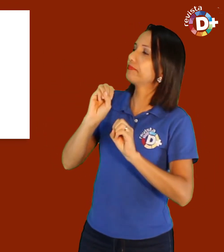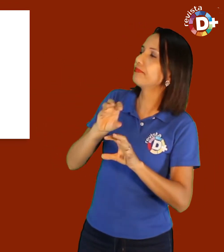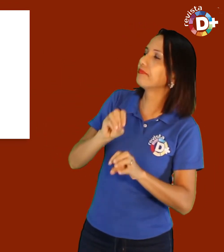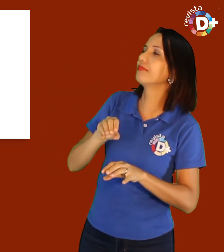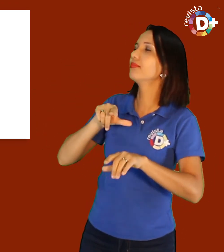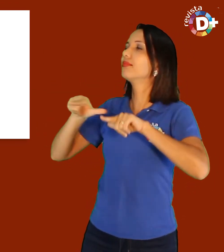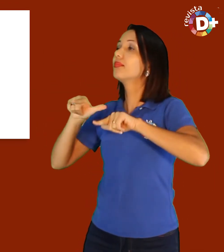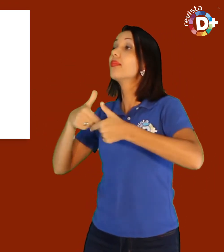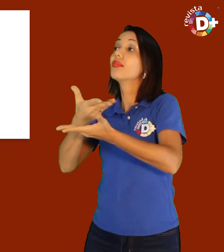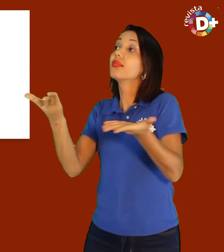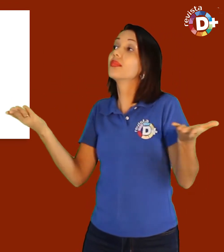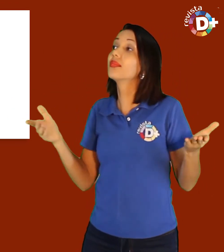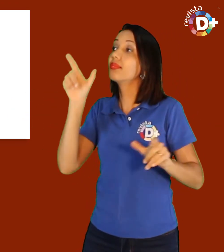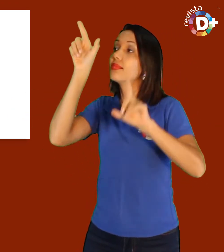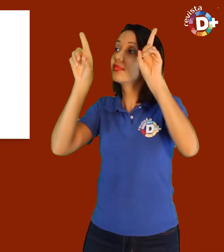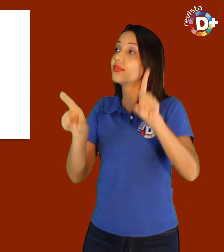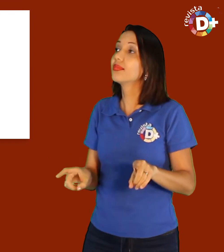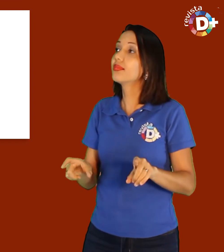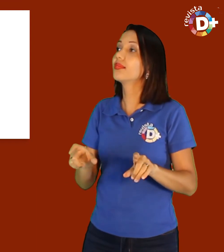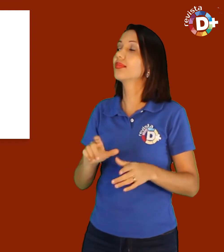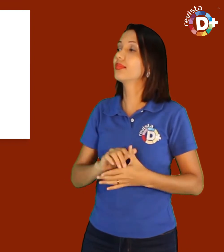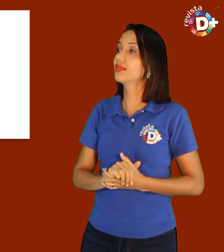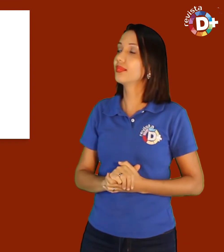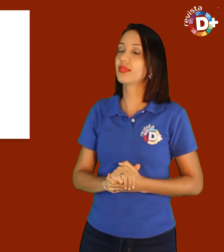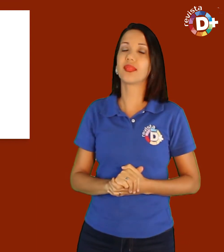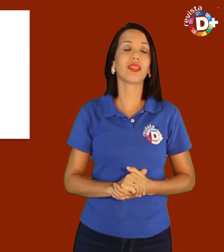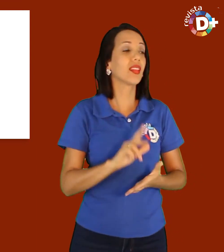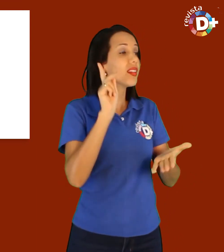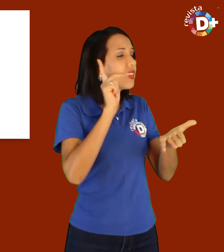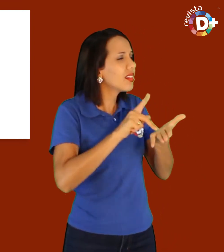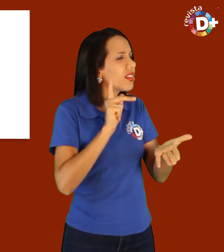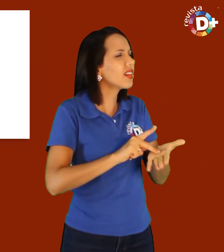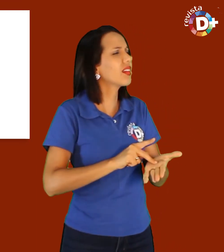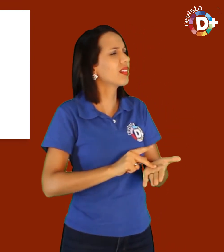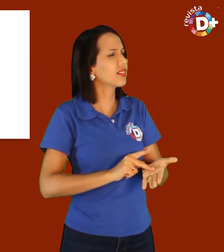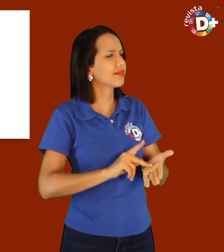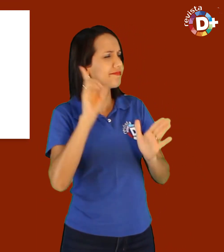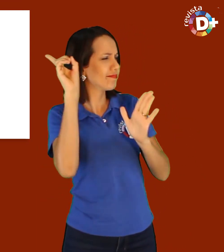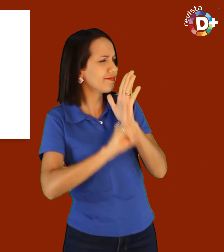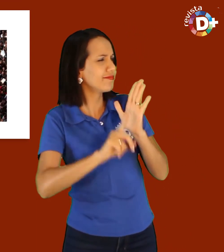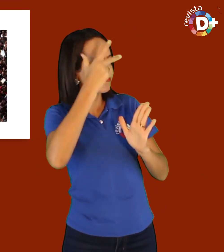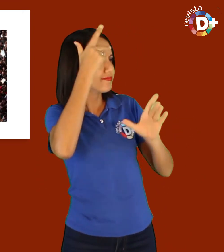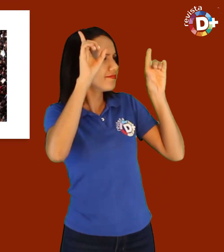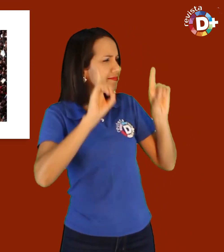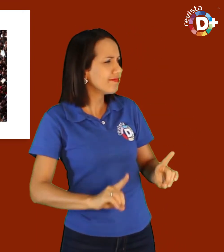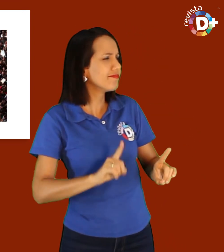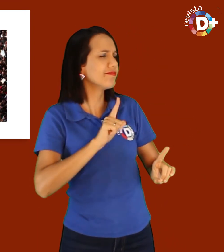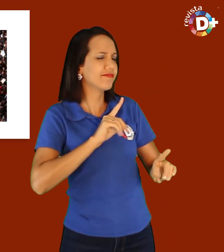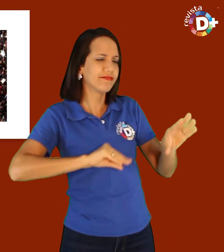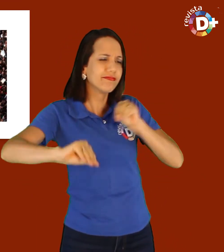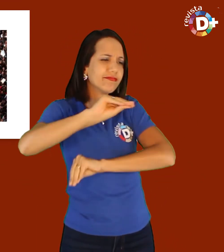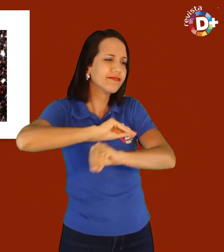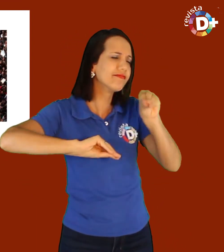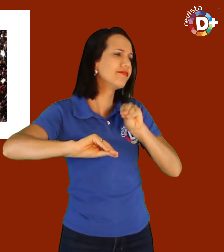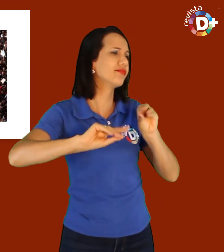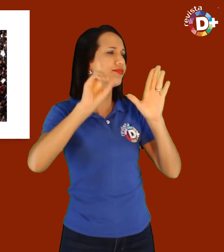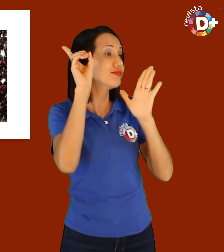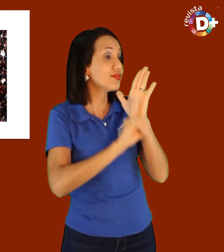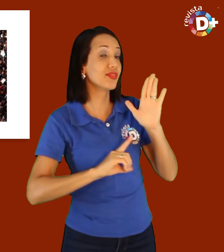destaca em relação à educação e trabalho desse público? Na verdade, os direitos das pessoas com deficiência se